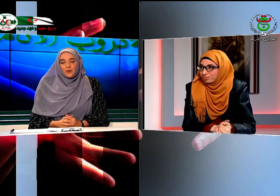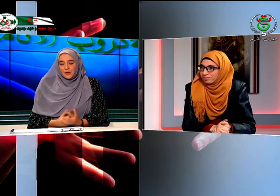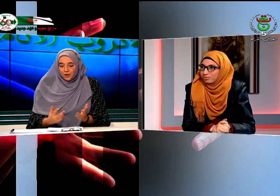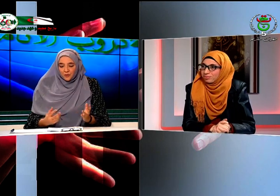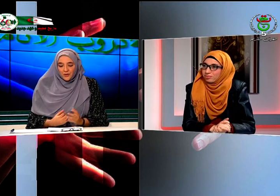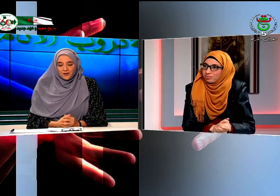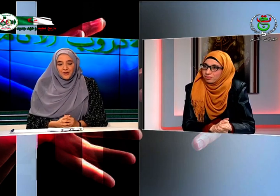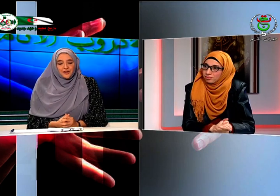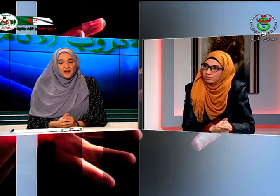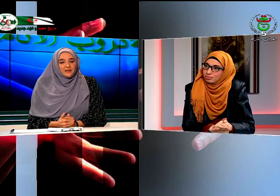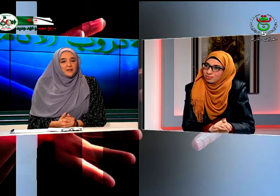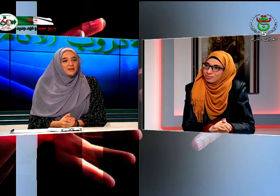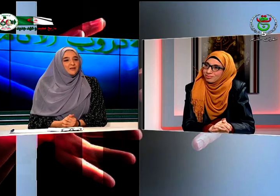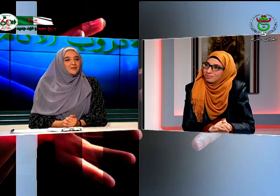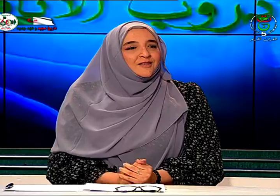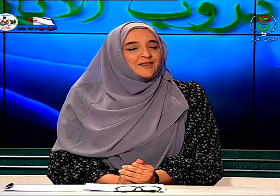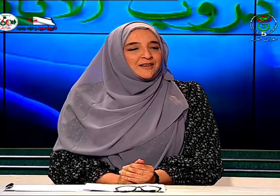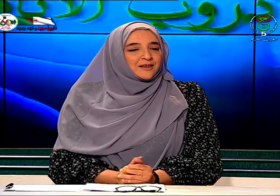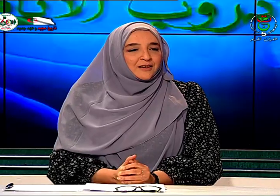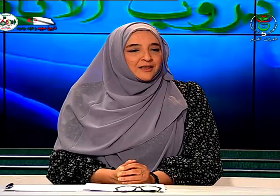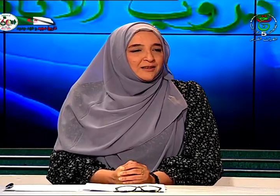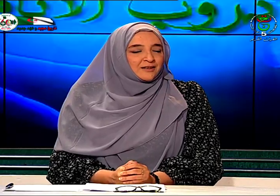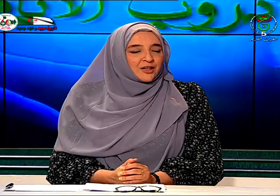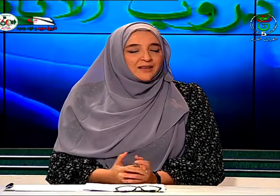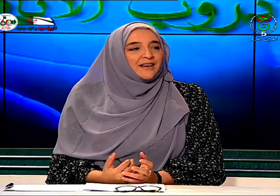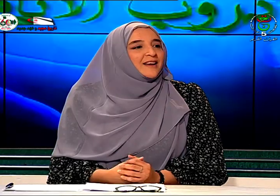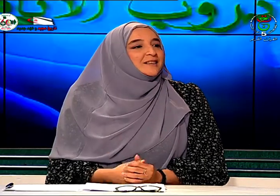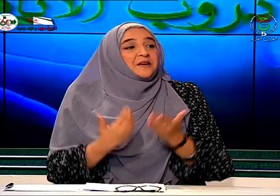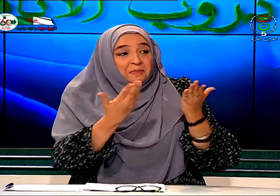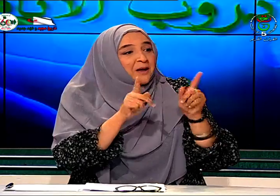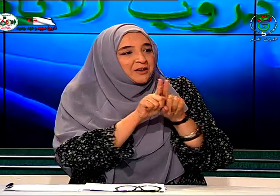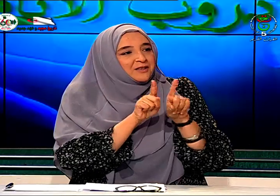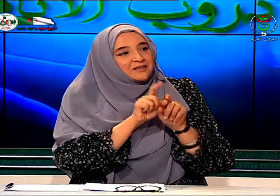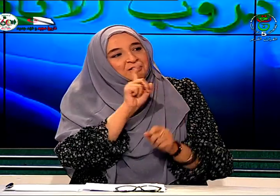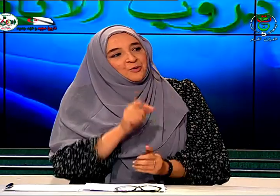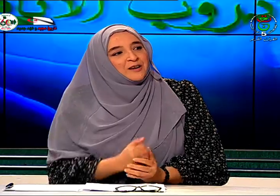يوم شعرت شخص غير عادي نعم نفس سؤال